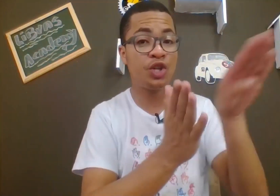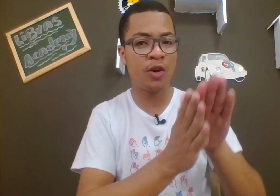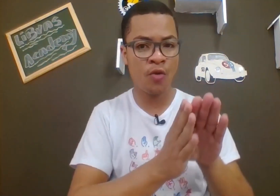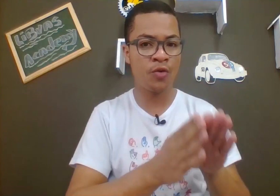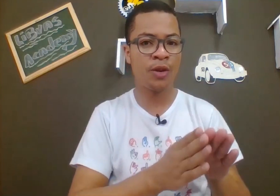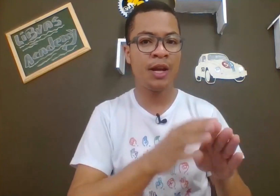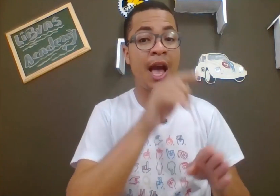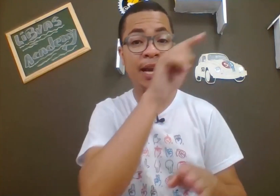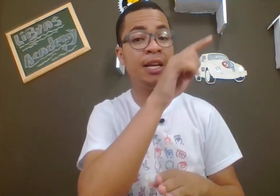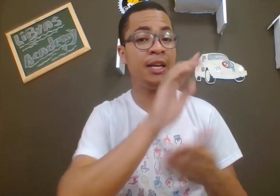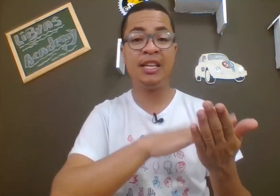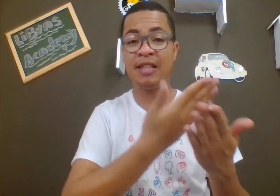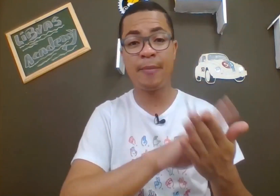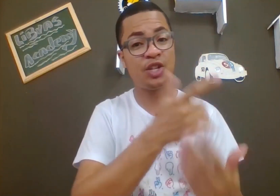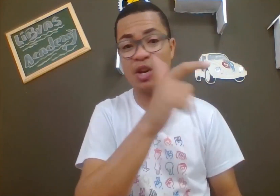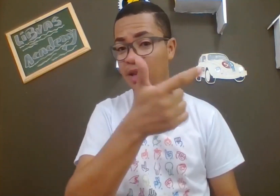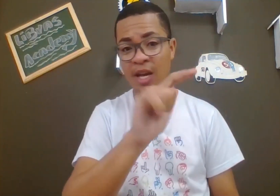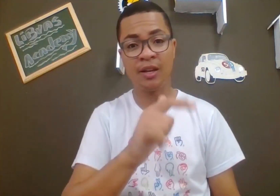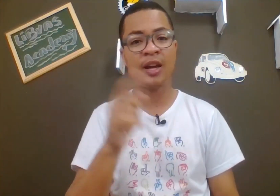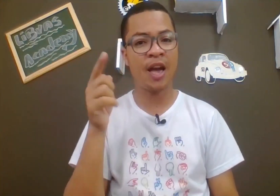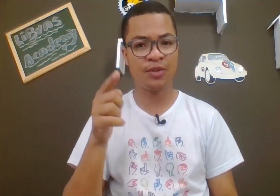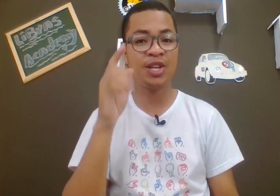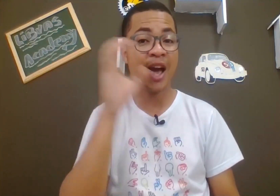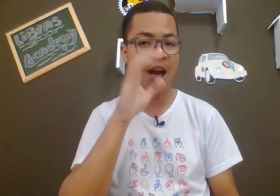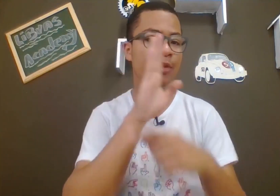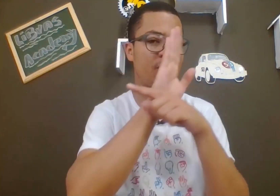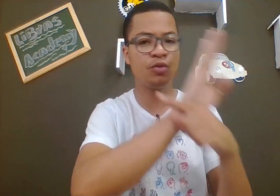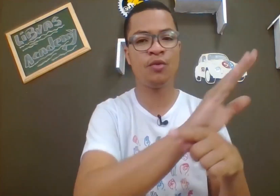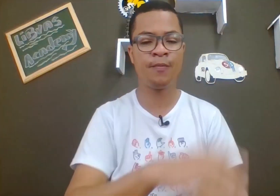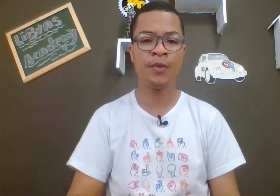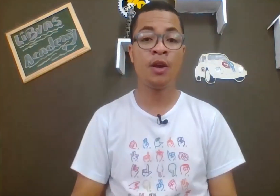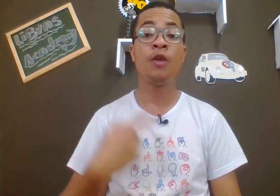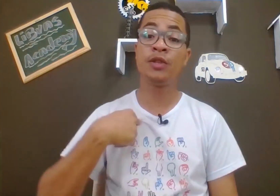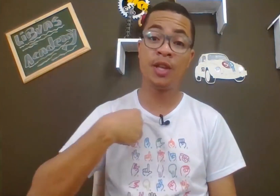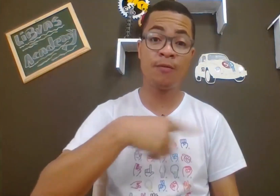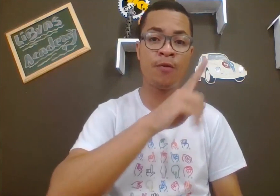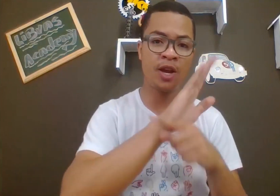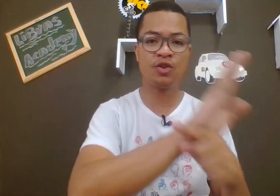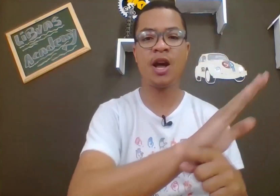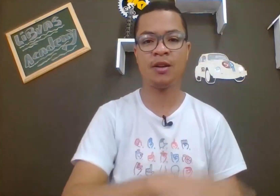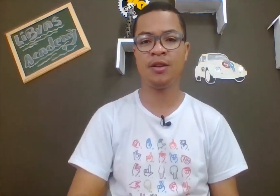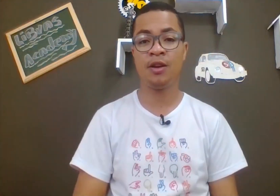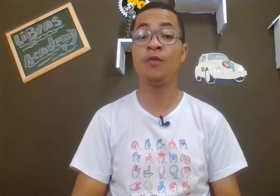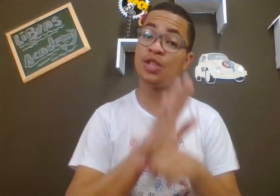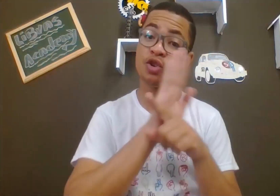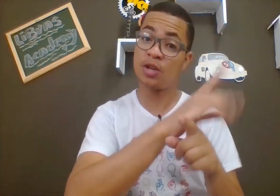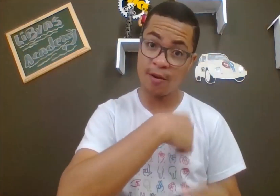chegou. Ali, intérprete não tem. Aí você, rápido, ajudou. Ou você foi ajudar. Ou você ajudar,